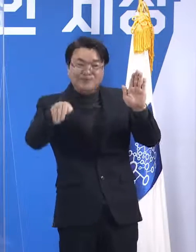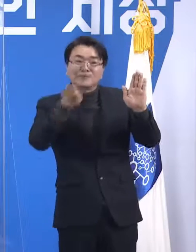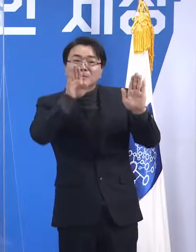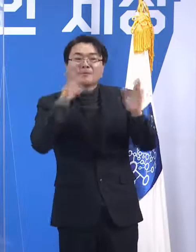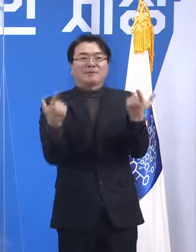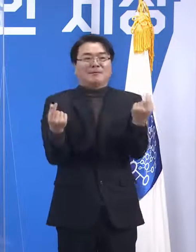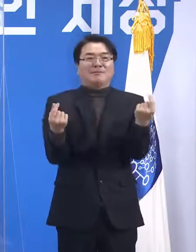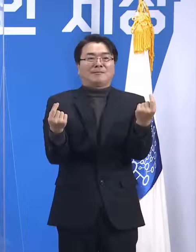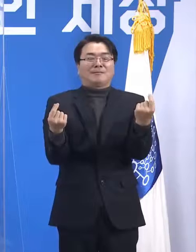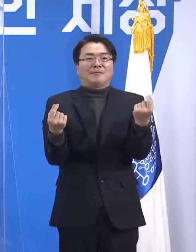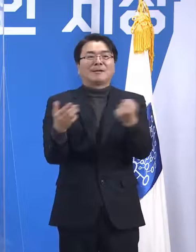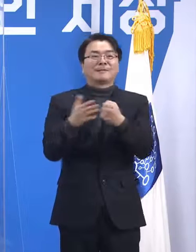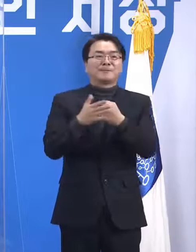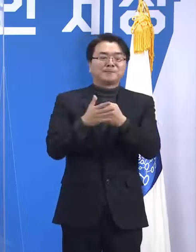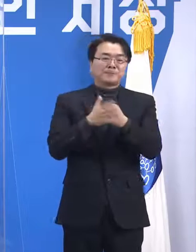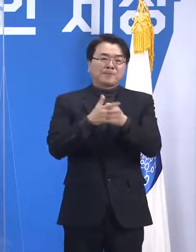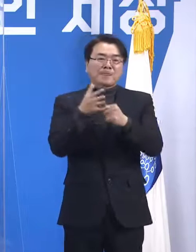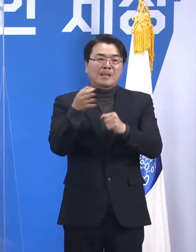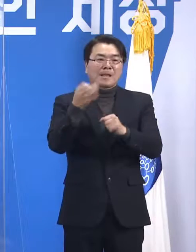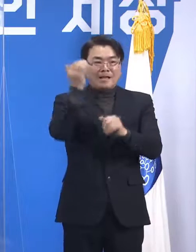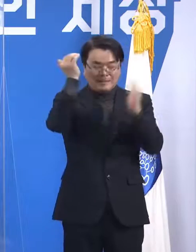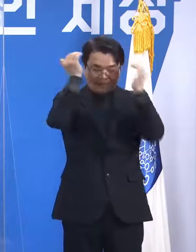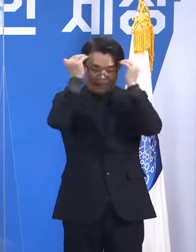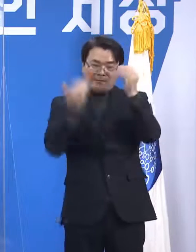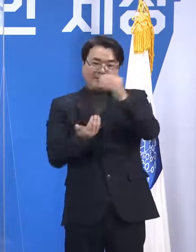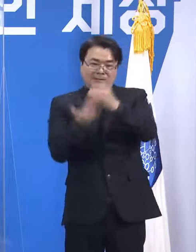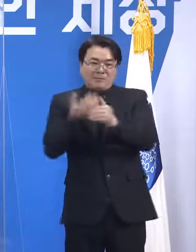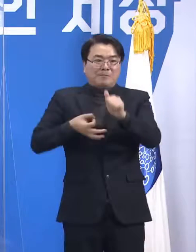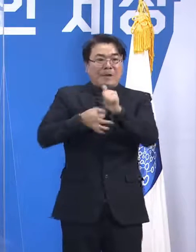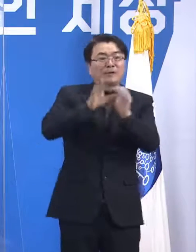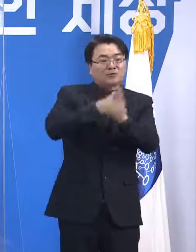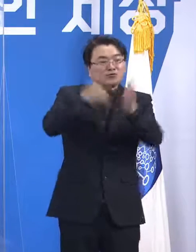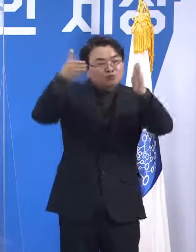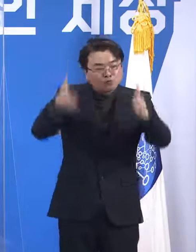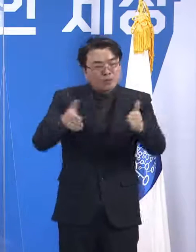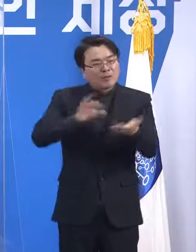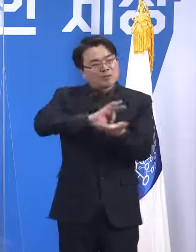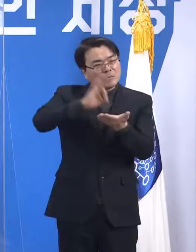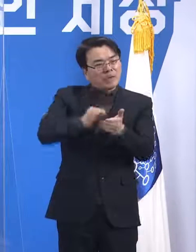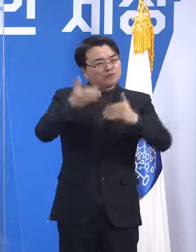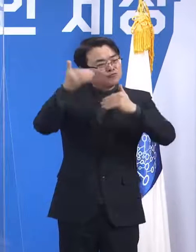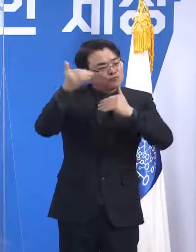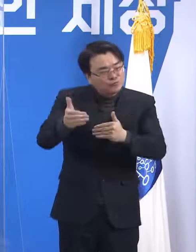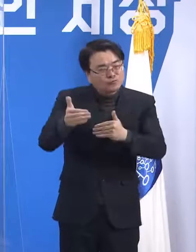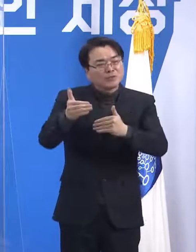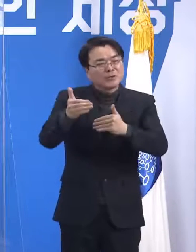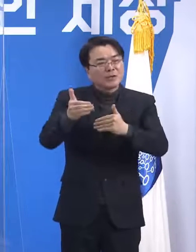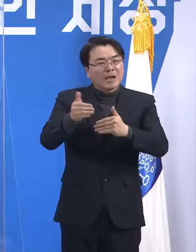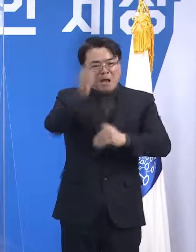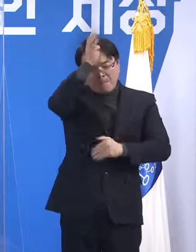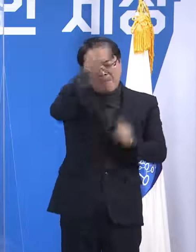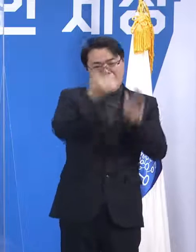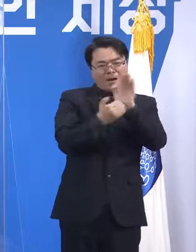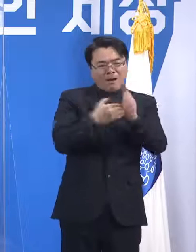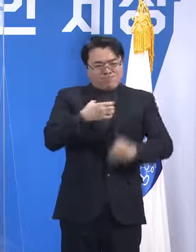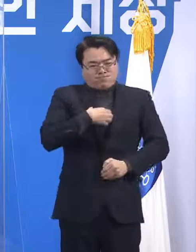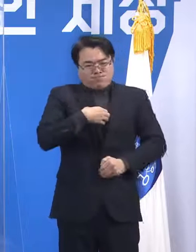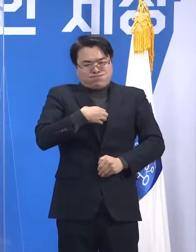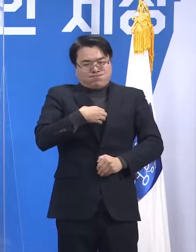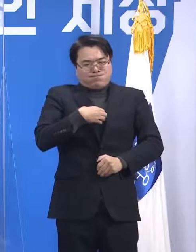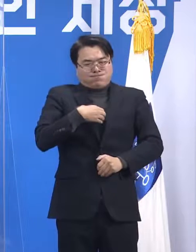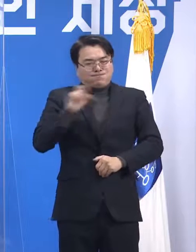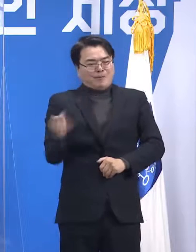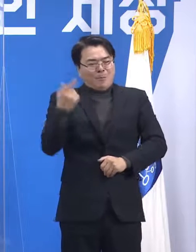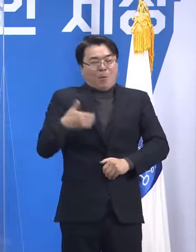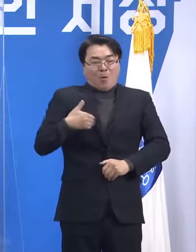지급받는 과정에서 또는 지급받은 지원금을 소비하는 과정에서 방역에 큰 위험을 초래할 것이다